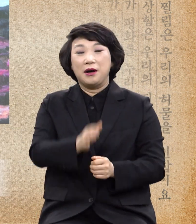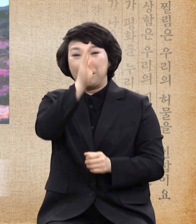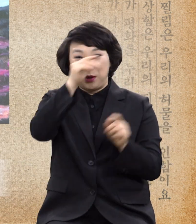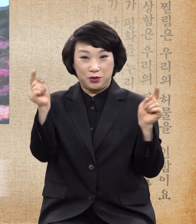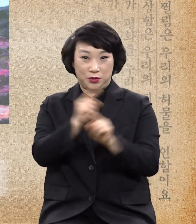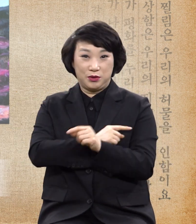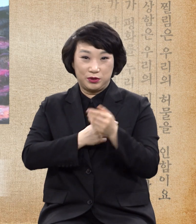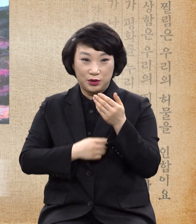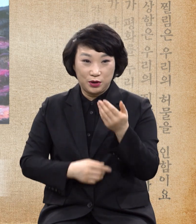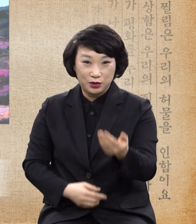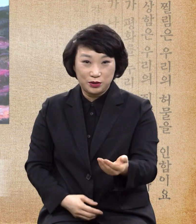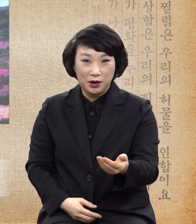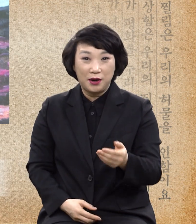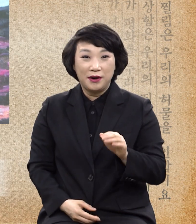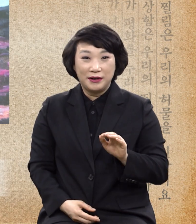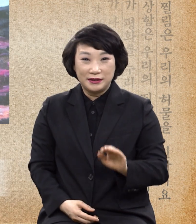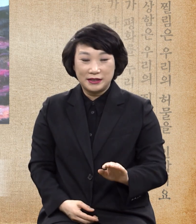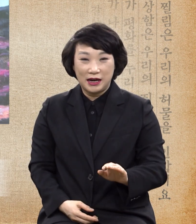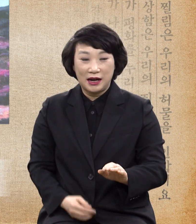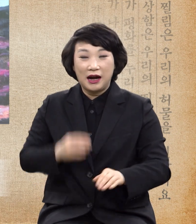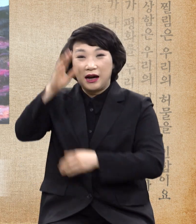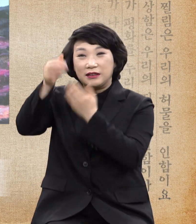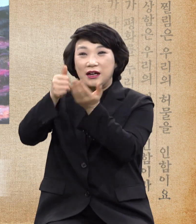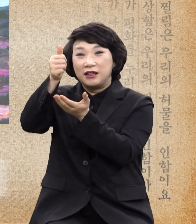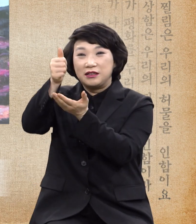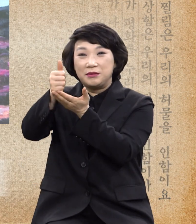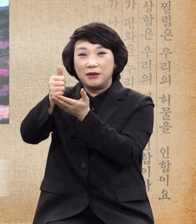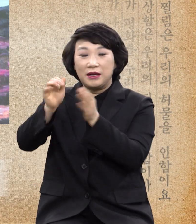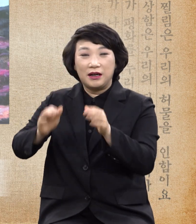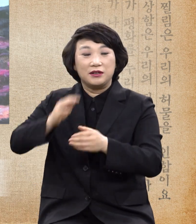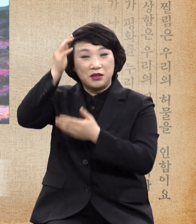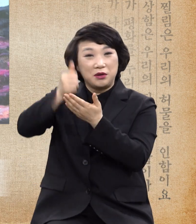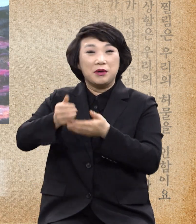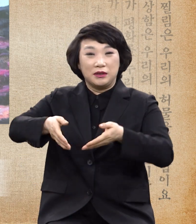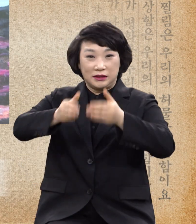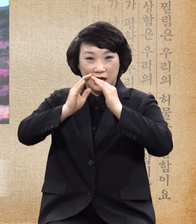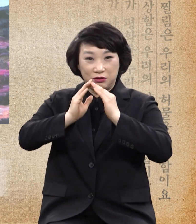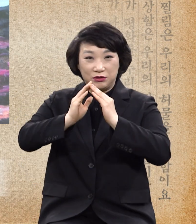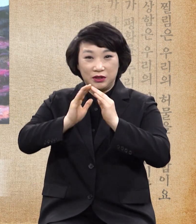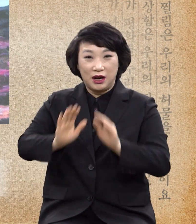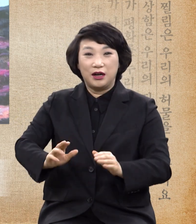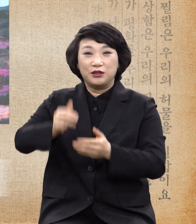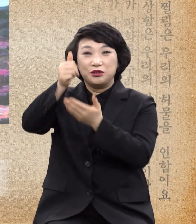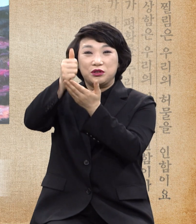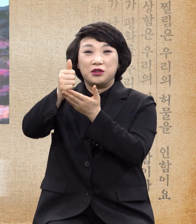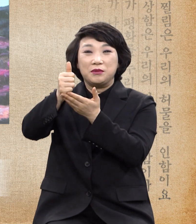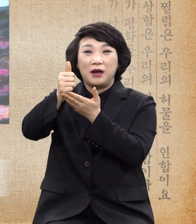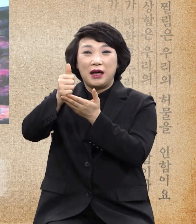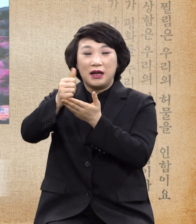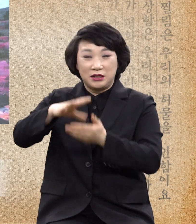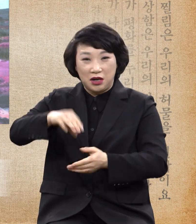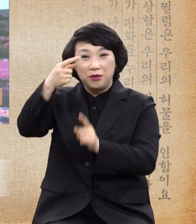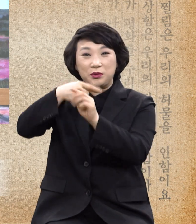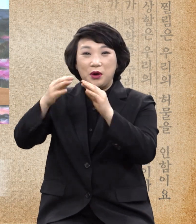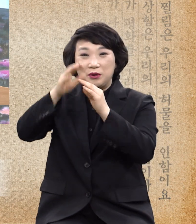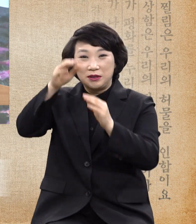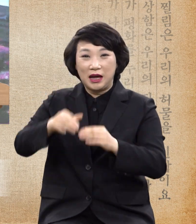치료함으로써 하나님께서 성령으로 세우신 주님의 초대교회에 몸된